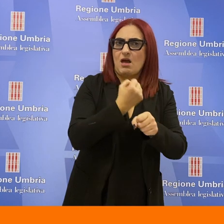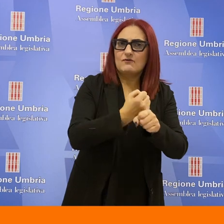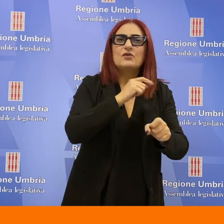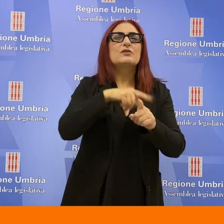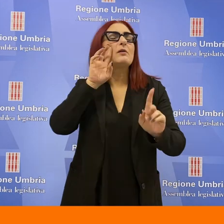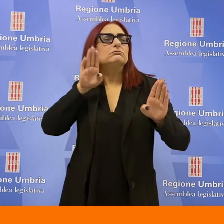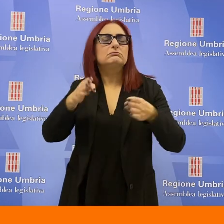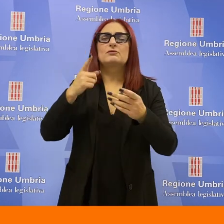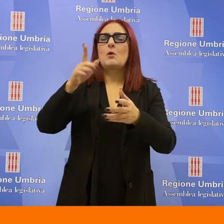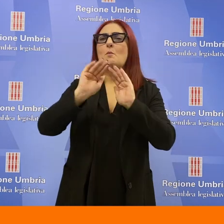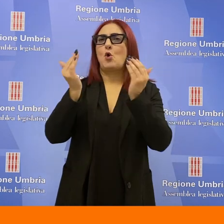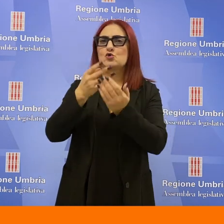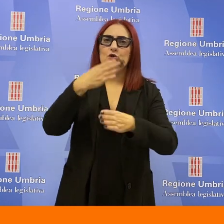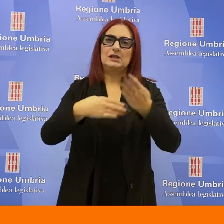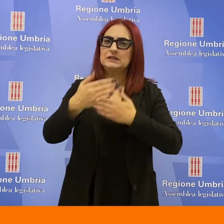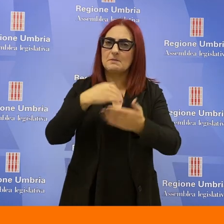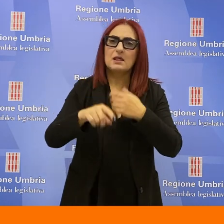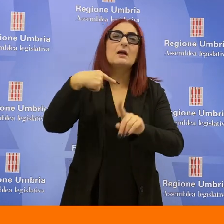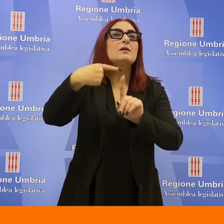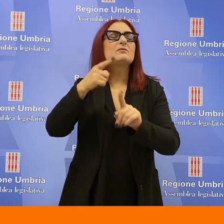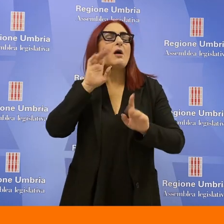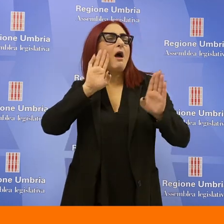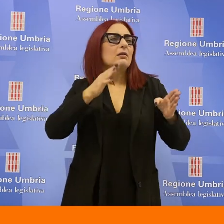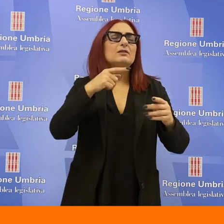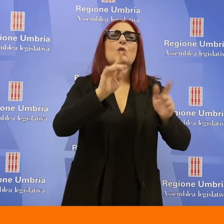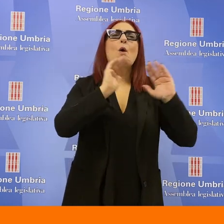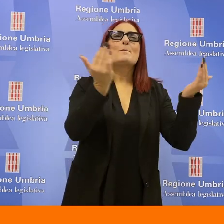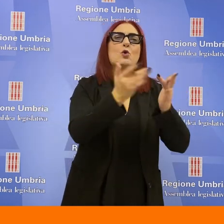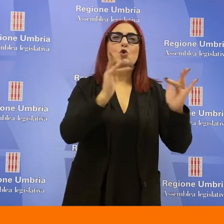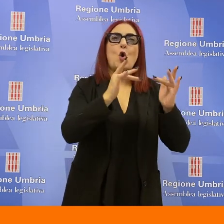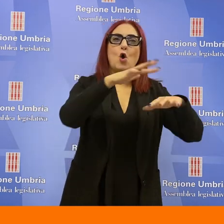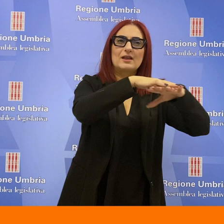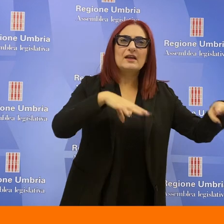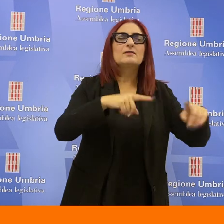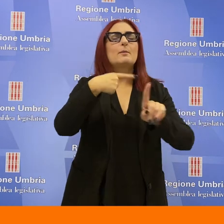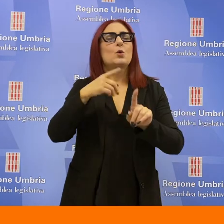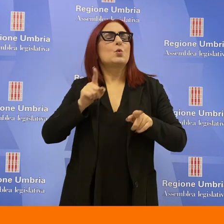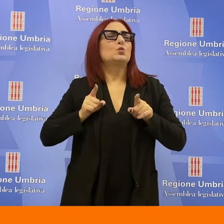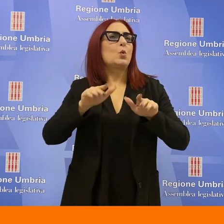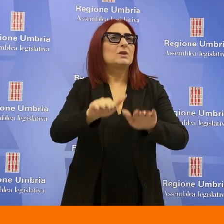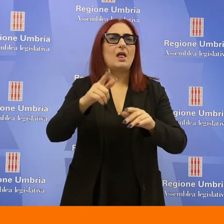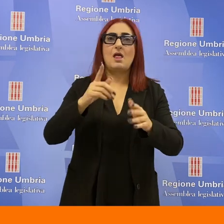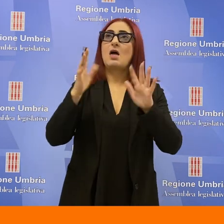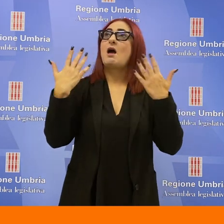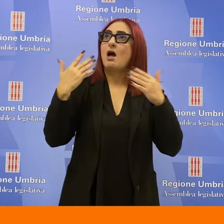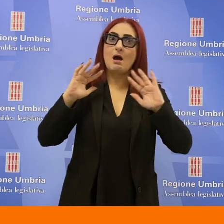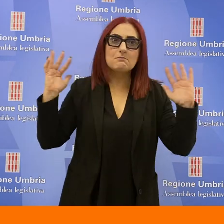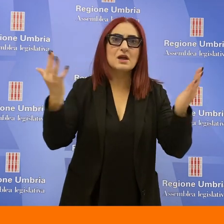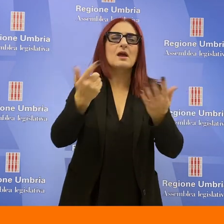un'attenzione particolare al mondo della disabilità, un'attenzione al mondo della connettività e alla preservazione dell'ambiente. Ci sono